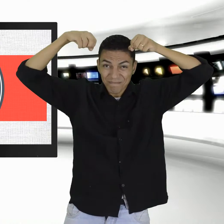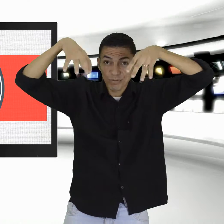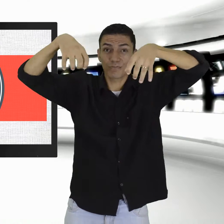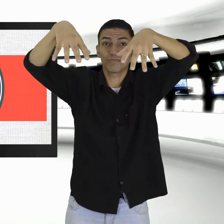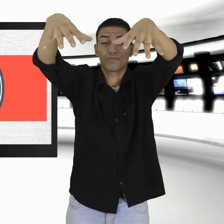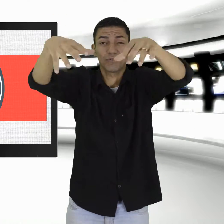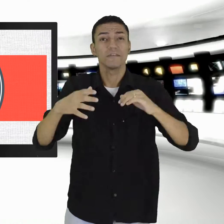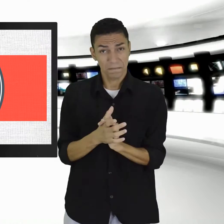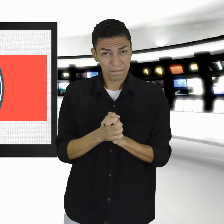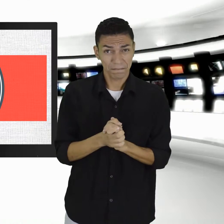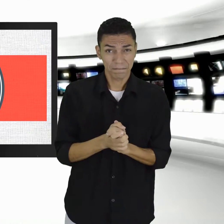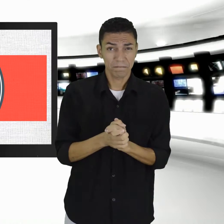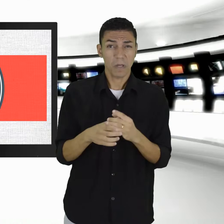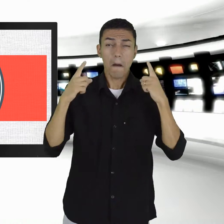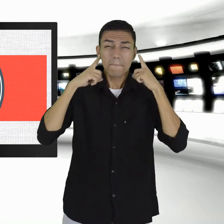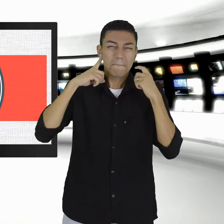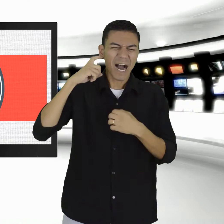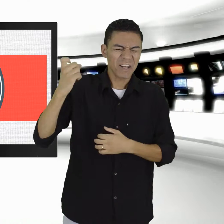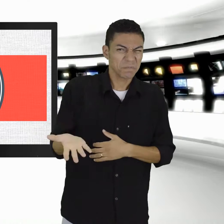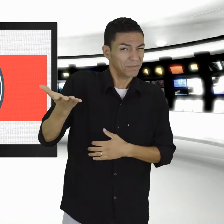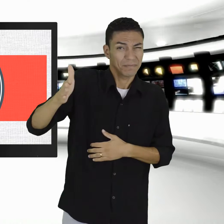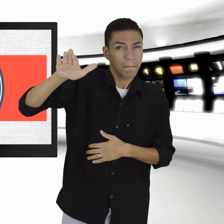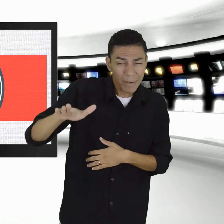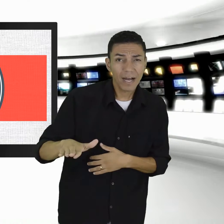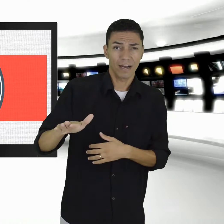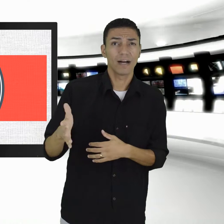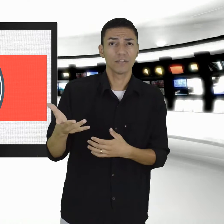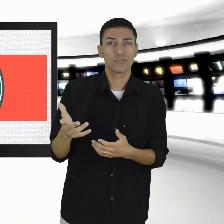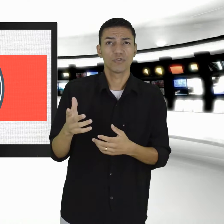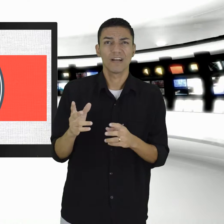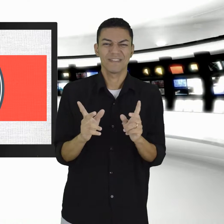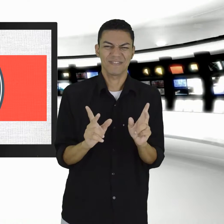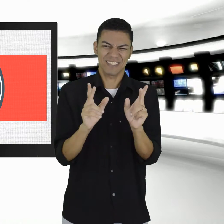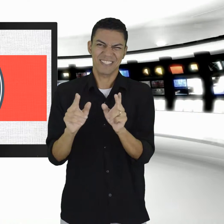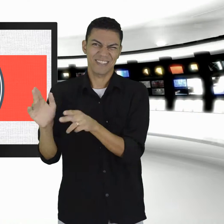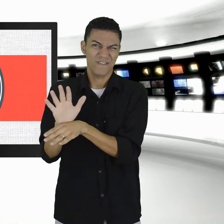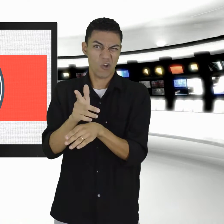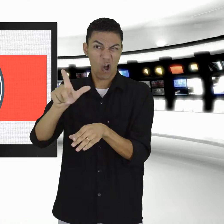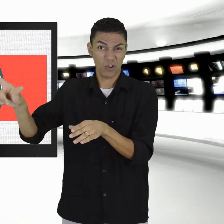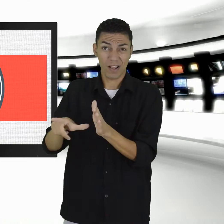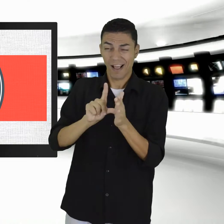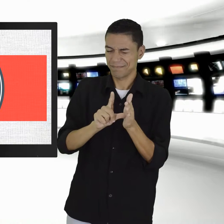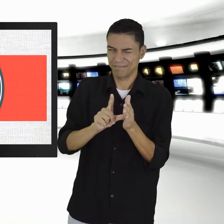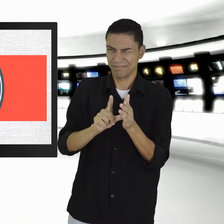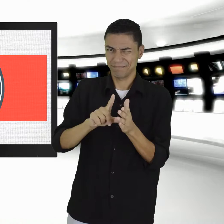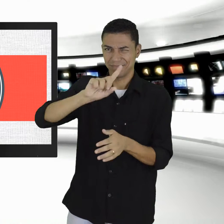liberdade para sair e entrar na sala. A animação será exibida no UCI Cinema do